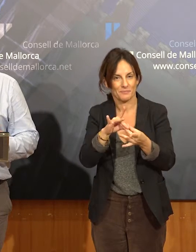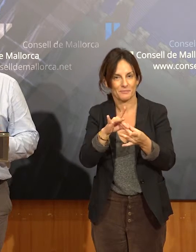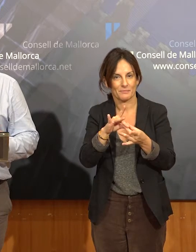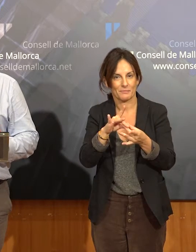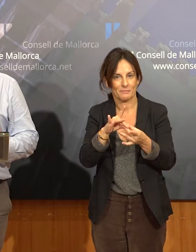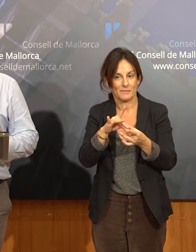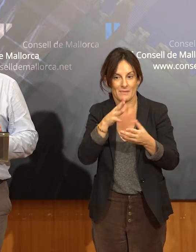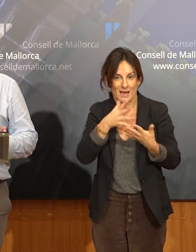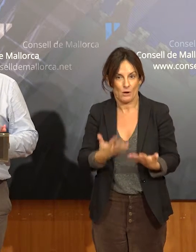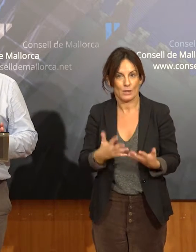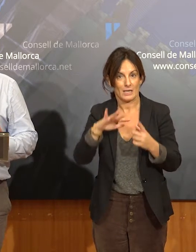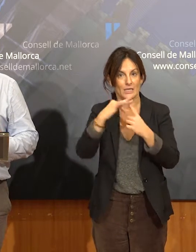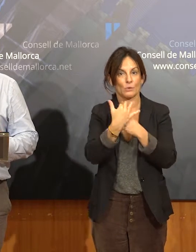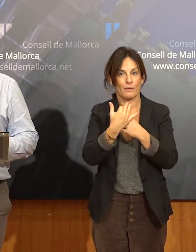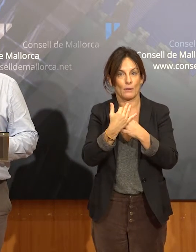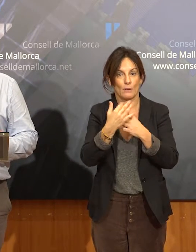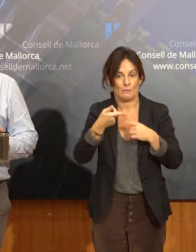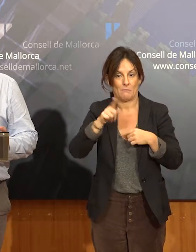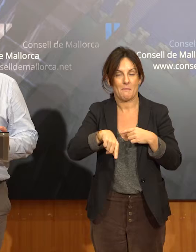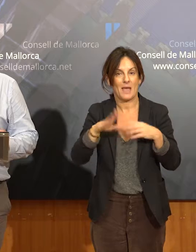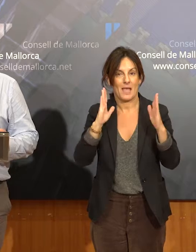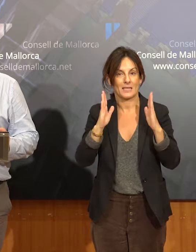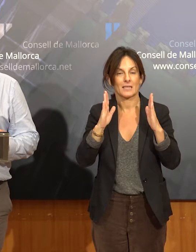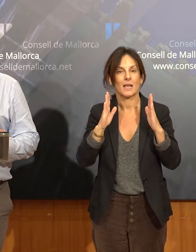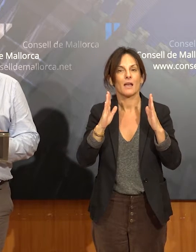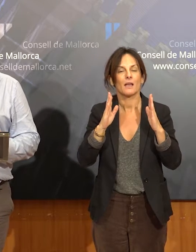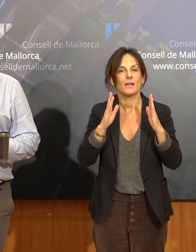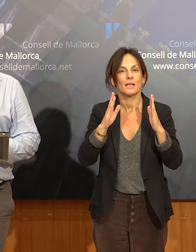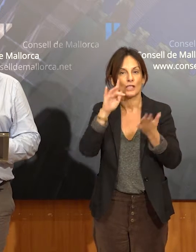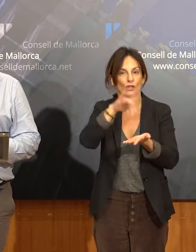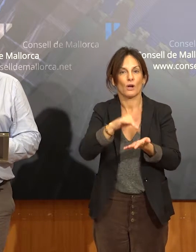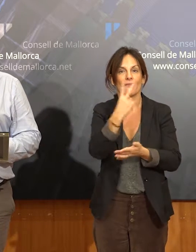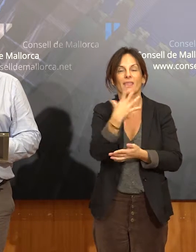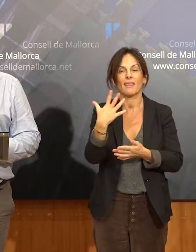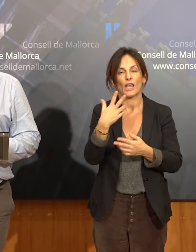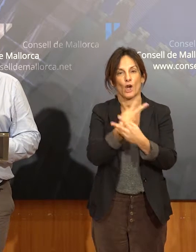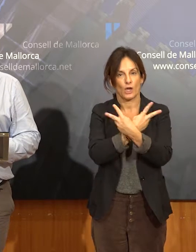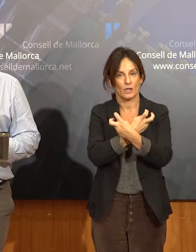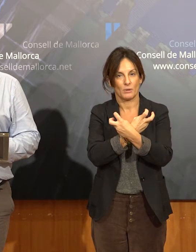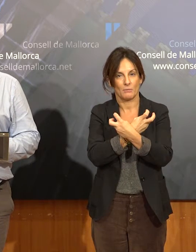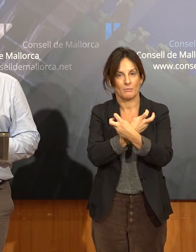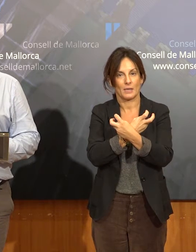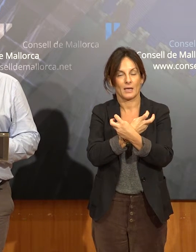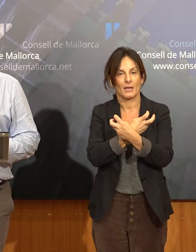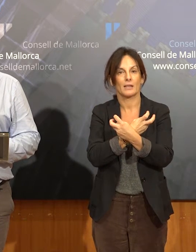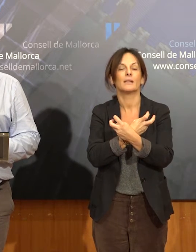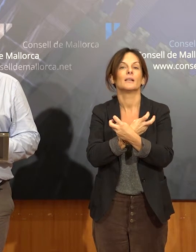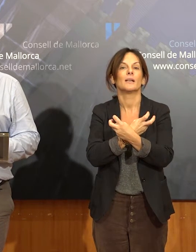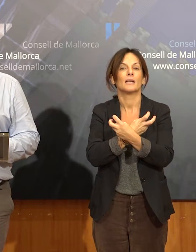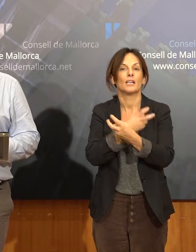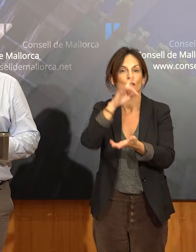tenim aquest mes del 25 de novembre, que commemoràvem el dia